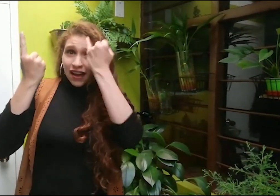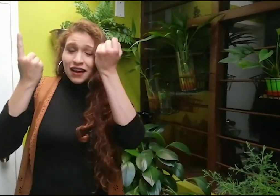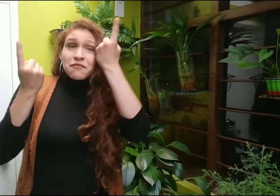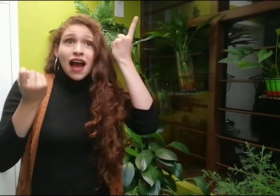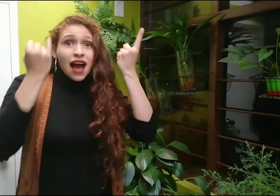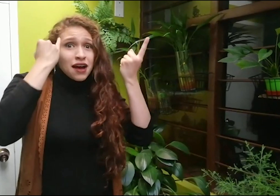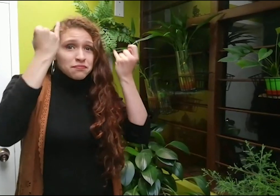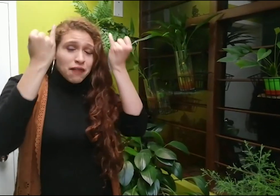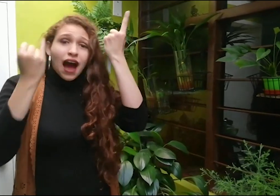Ingeniosas